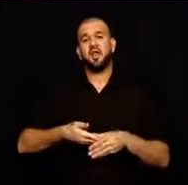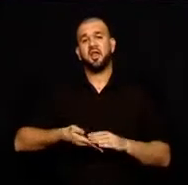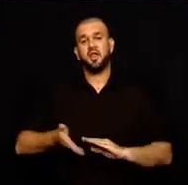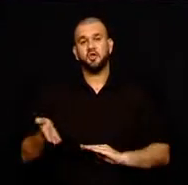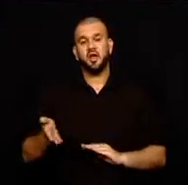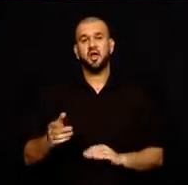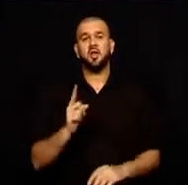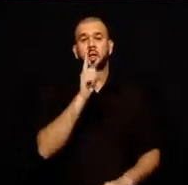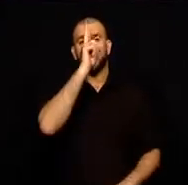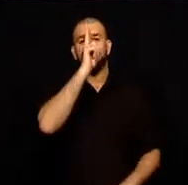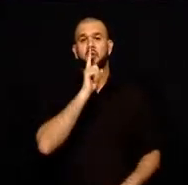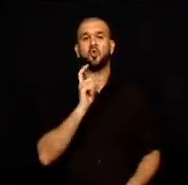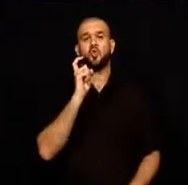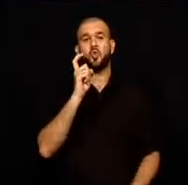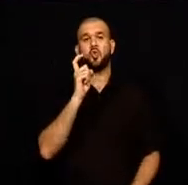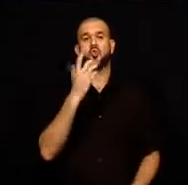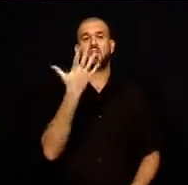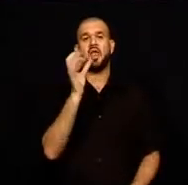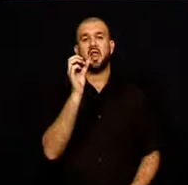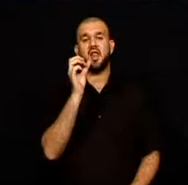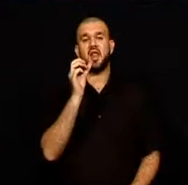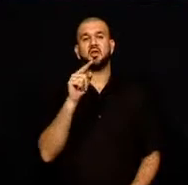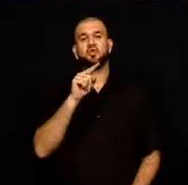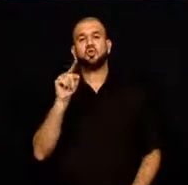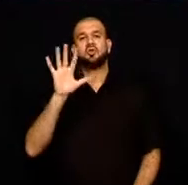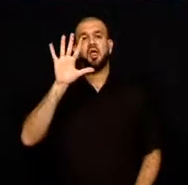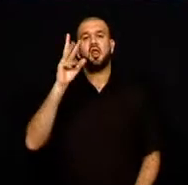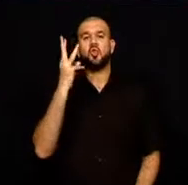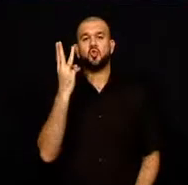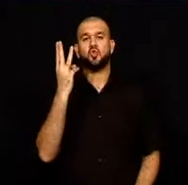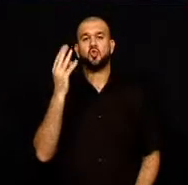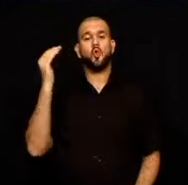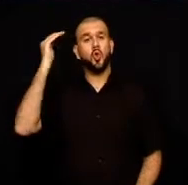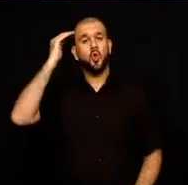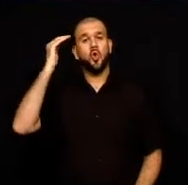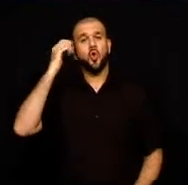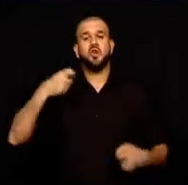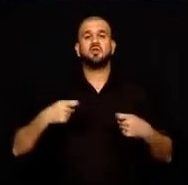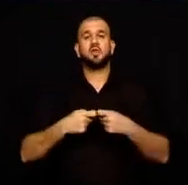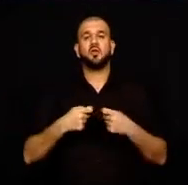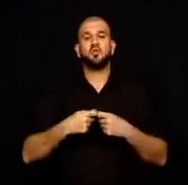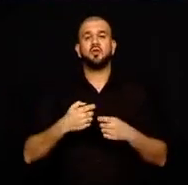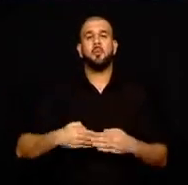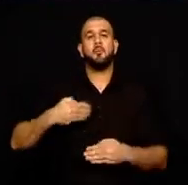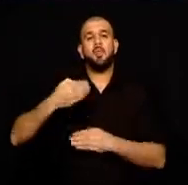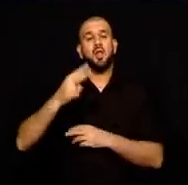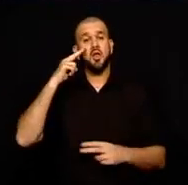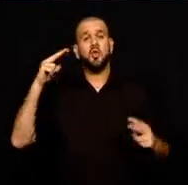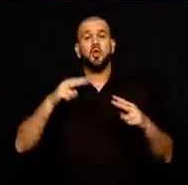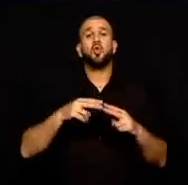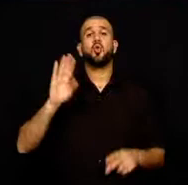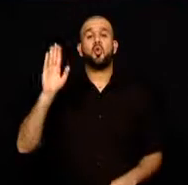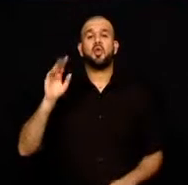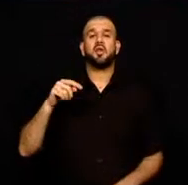1950-53 Kore Savaşı'ndan beri görmedikleri Kuzey Kore'deki